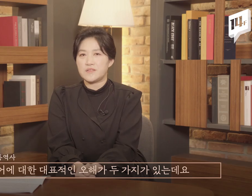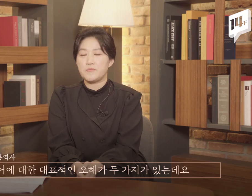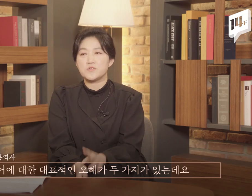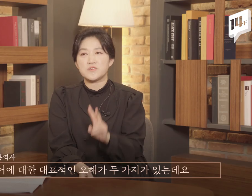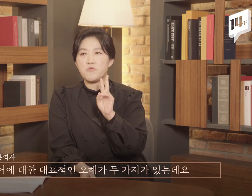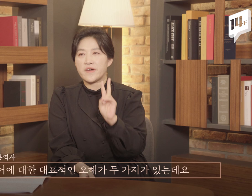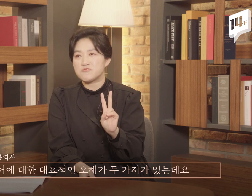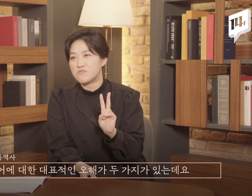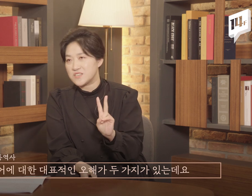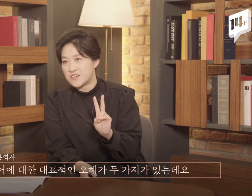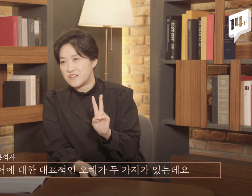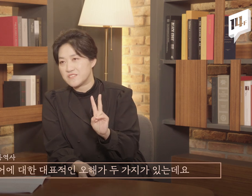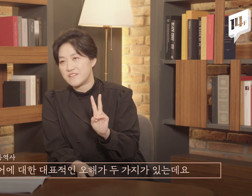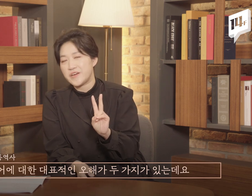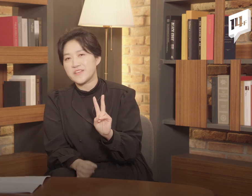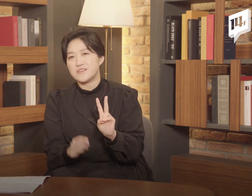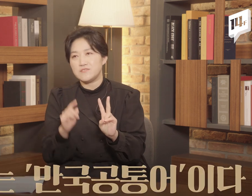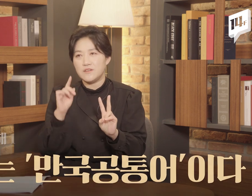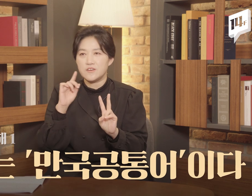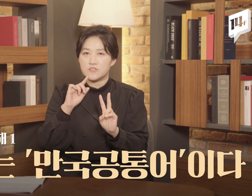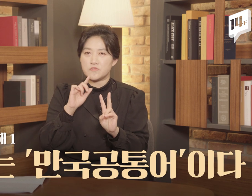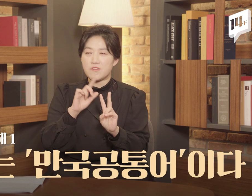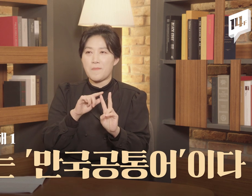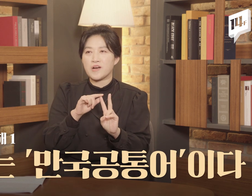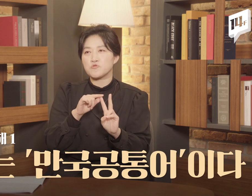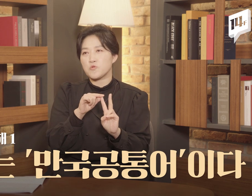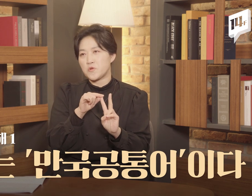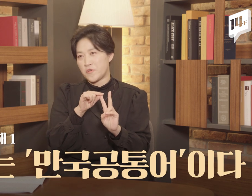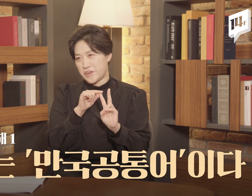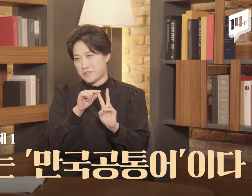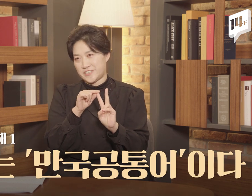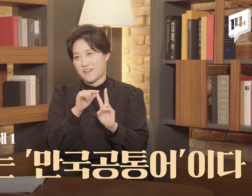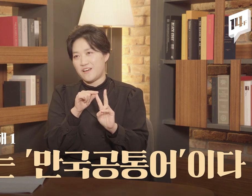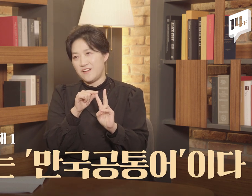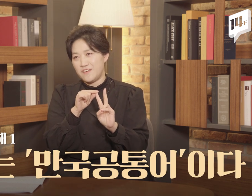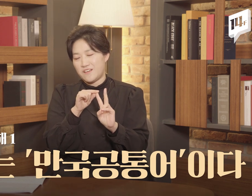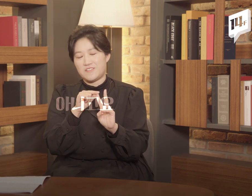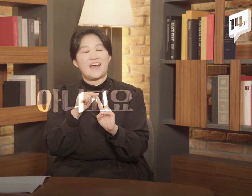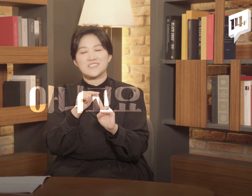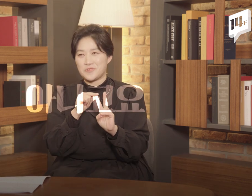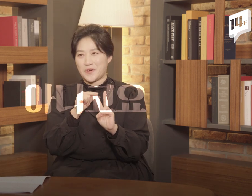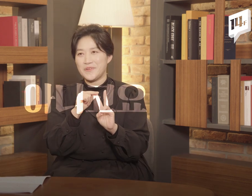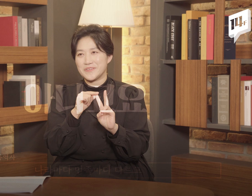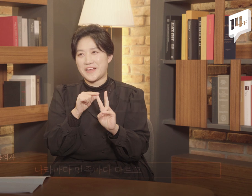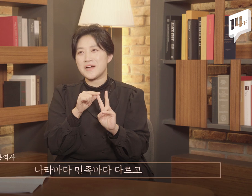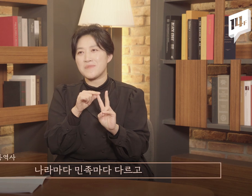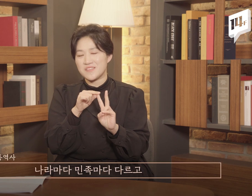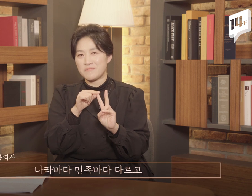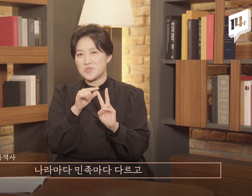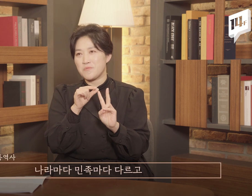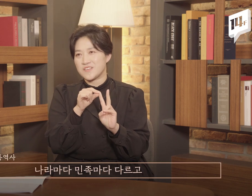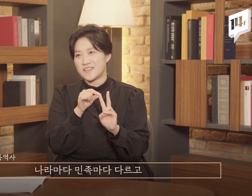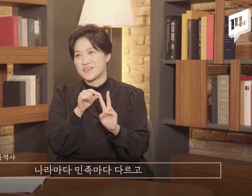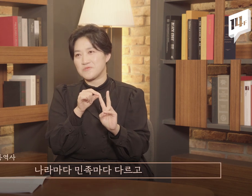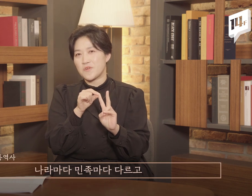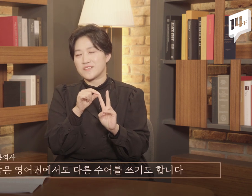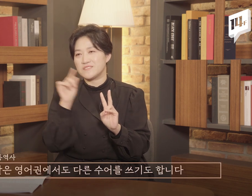대표적인 오해가 두 가지가 있는데요. 하나는 수어가 만국 공통어일 것이다. 아니고요. 나라마다 민족마다 다르고 같은